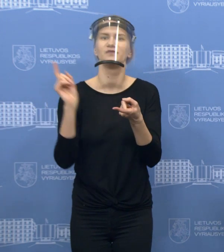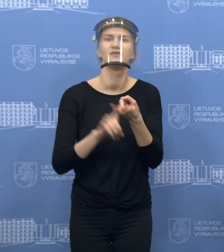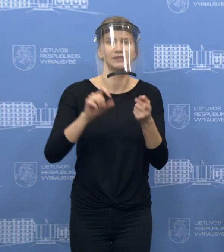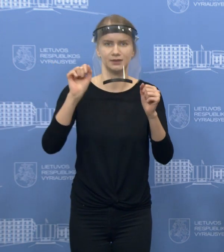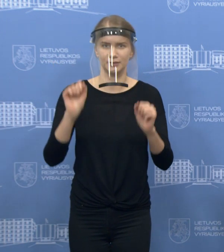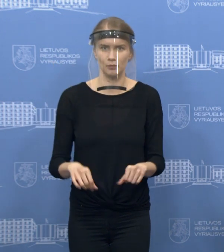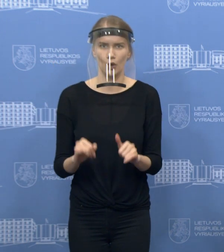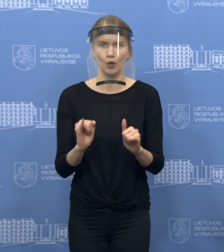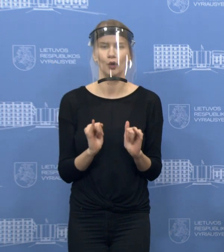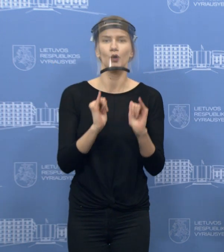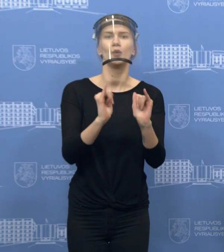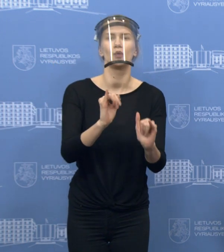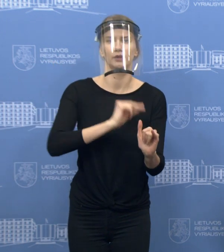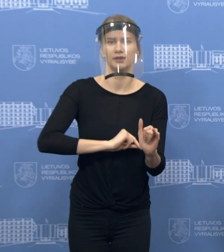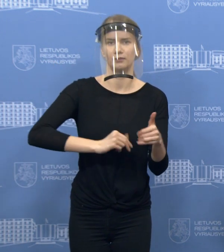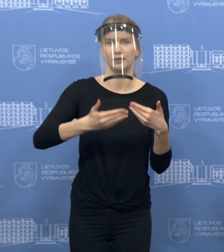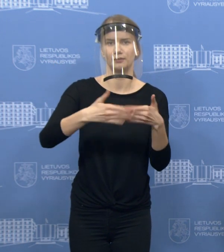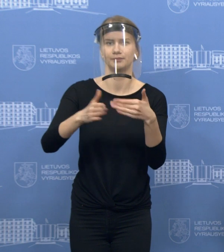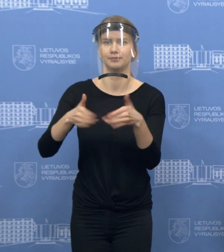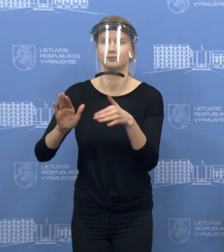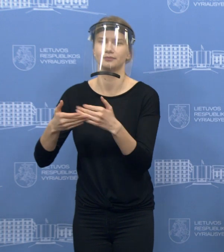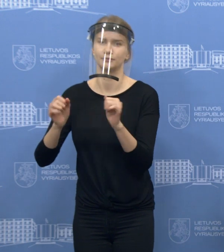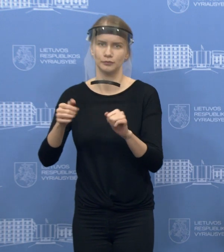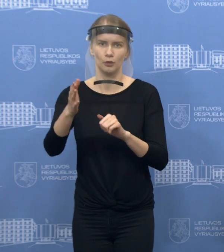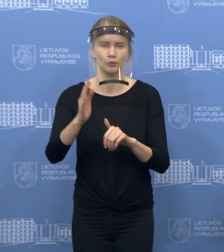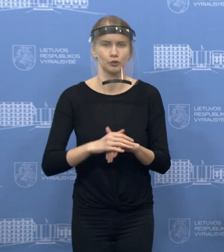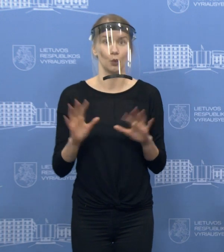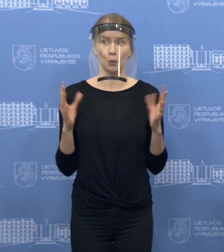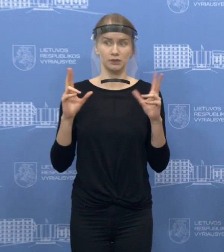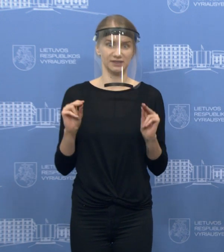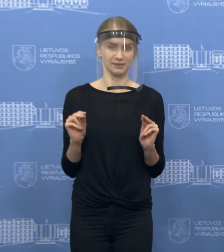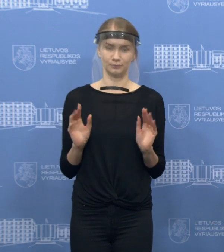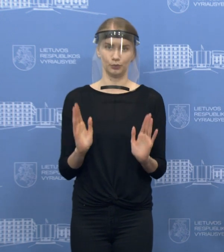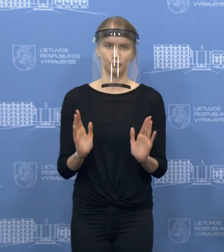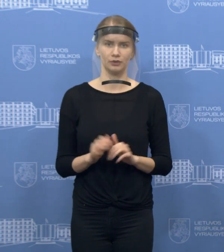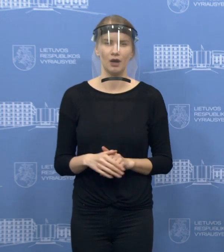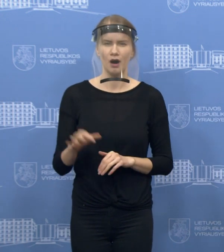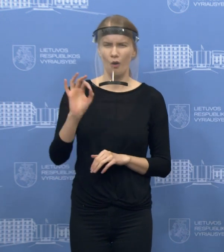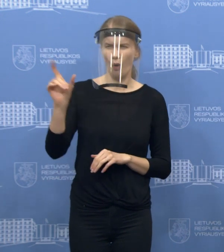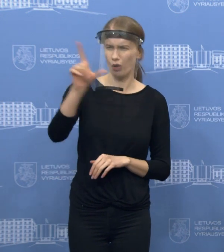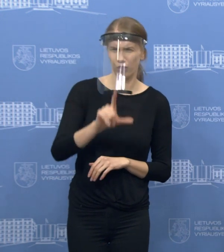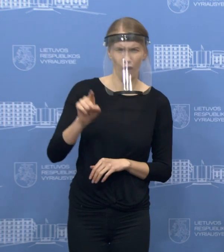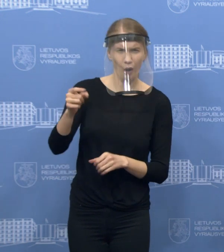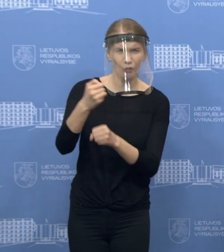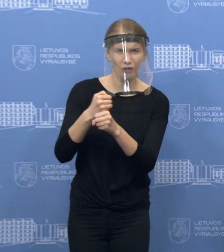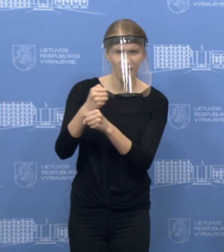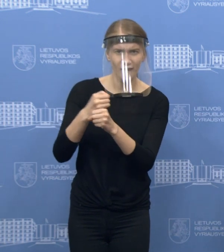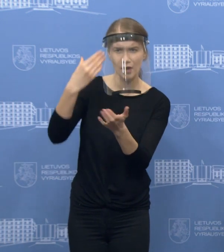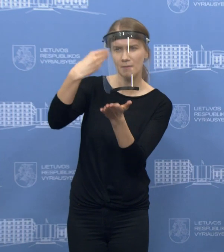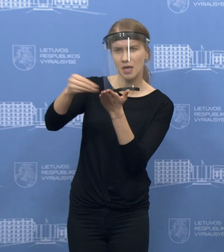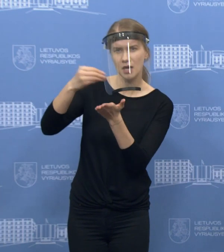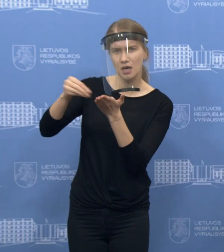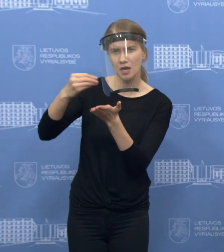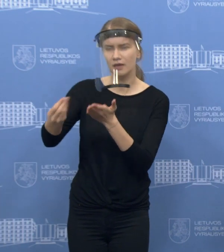atpalaiduoti, jeigu viskas sėkmingai bus, o nekalbėjomės niekada apie laukokavinės, tikrai kalbant apie